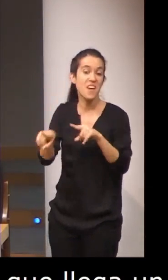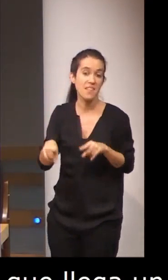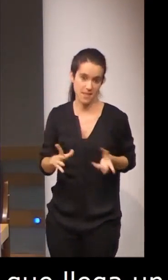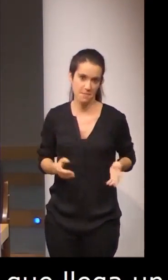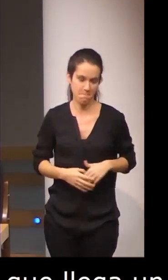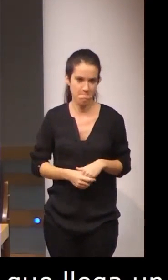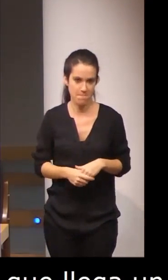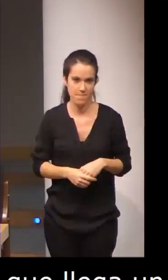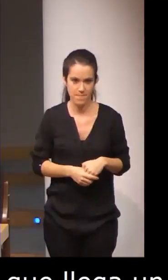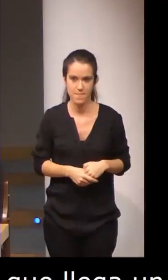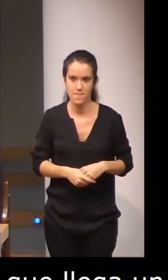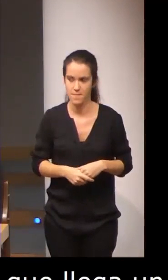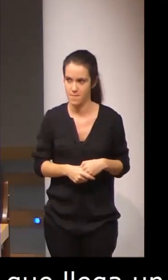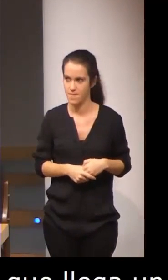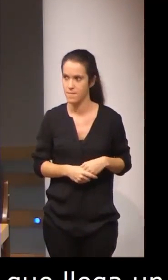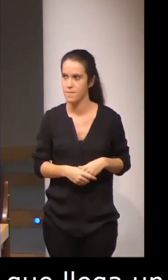Bueno,